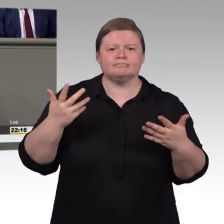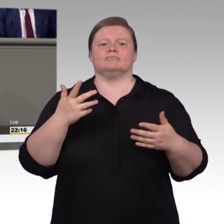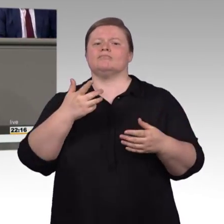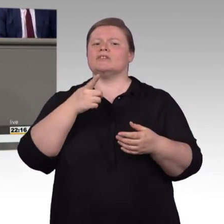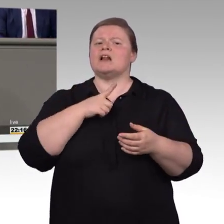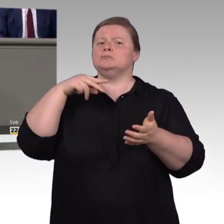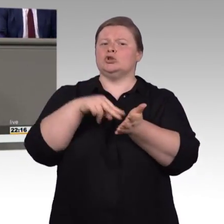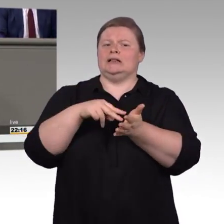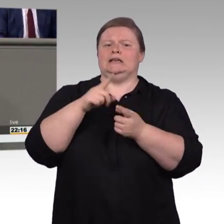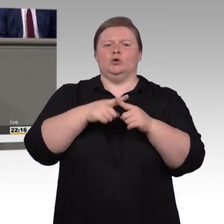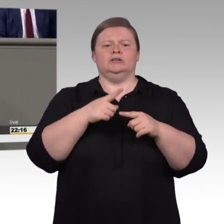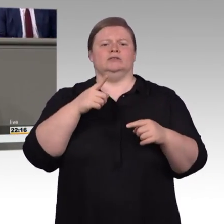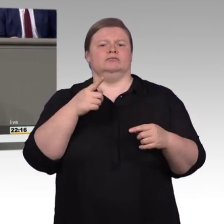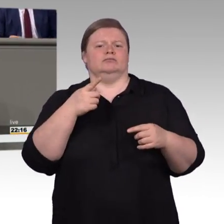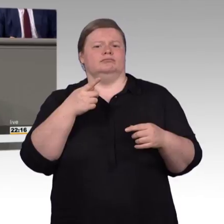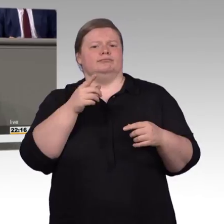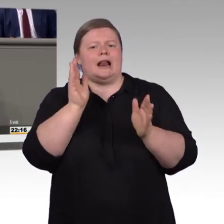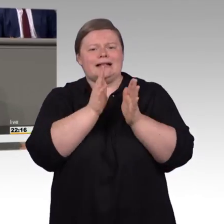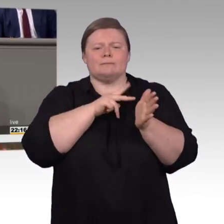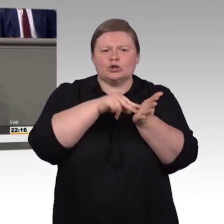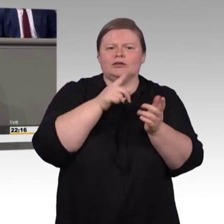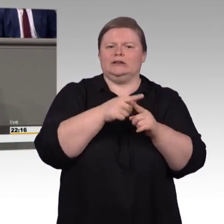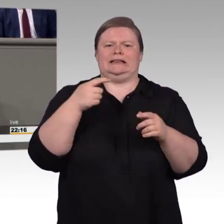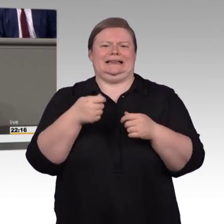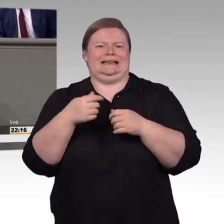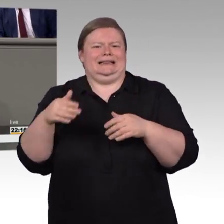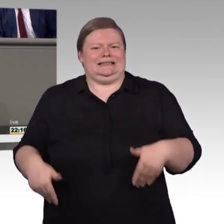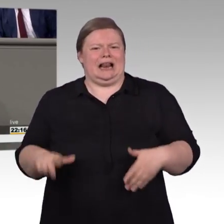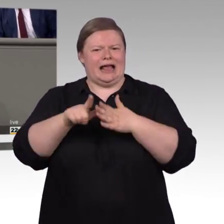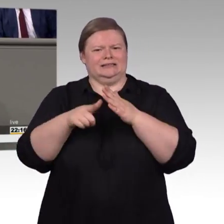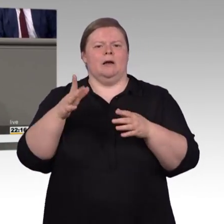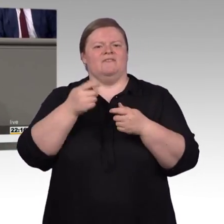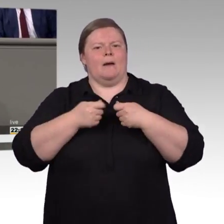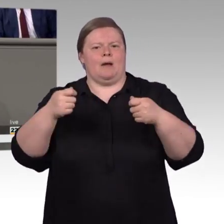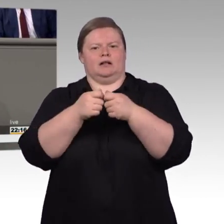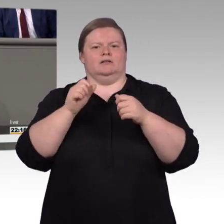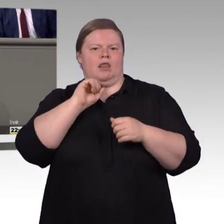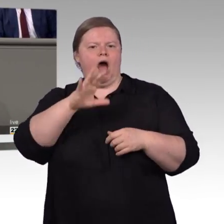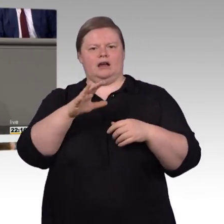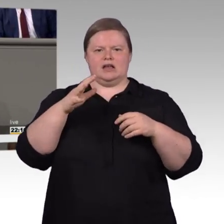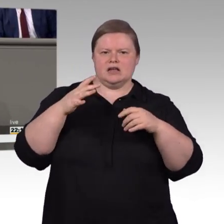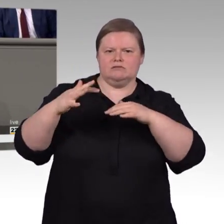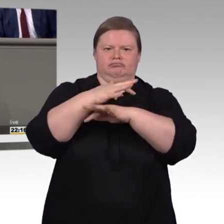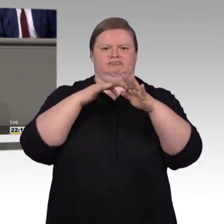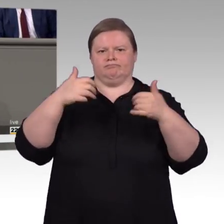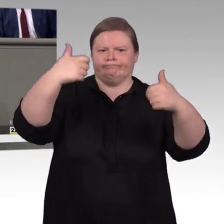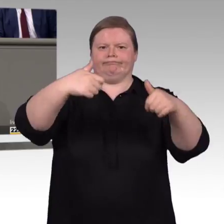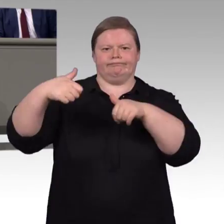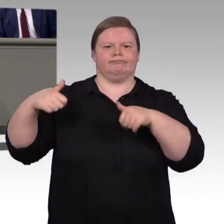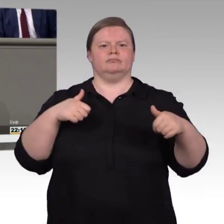Säule unserer Gesellschaft. Einer Gesellschaft, die grundsätzlich offen ist für Teilhabe. Das machen wir nicht mit und